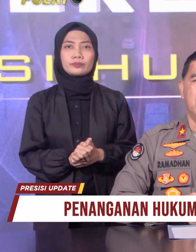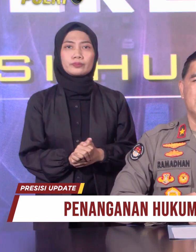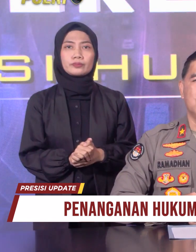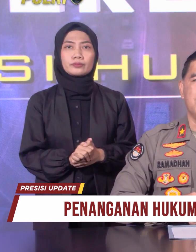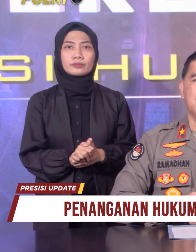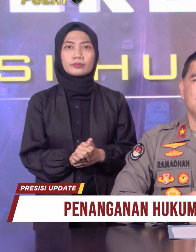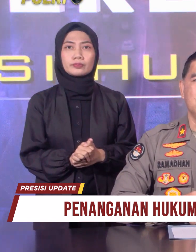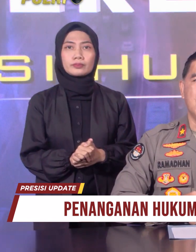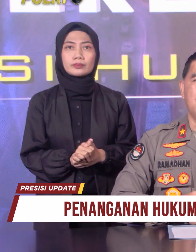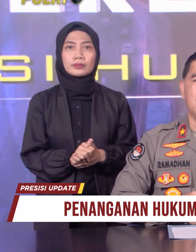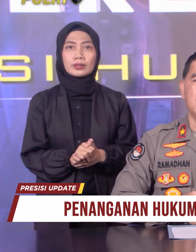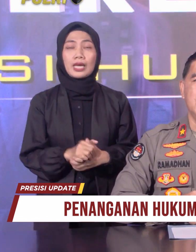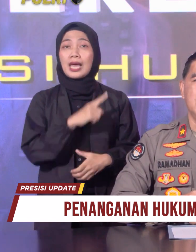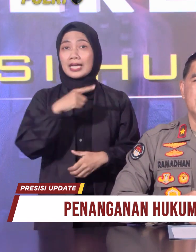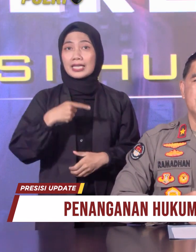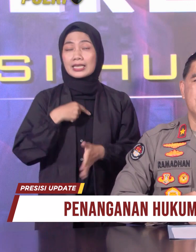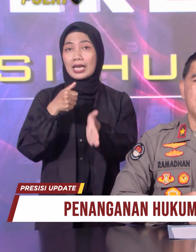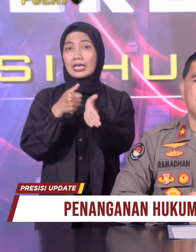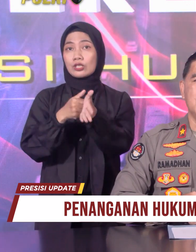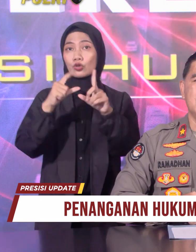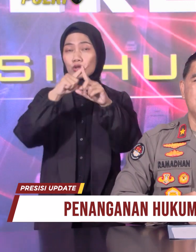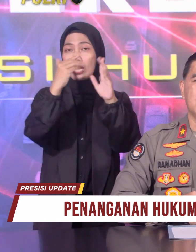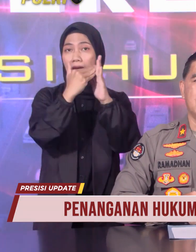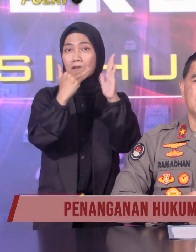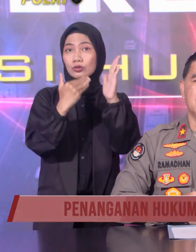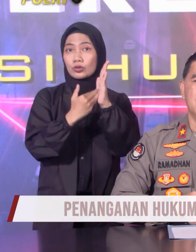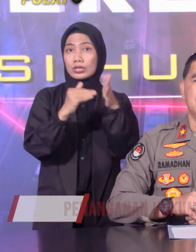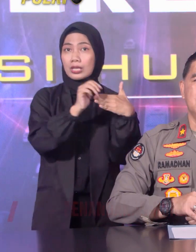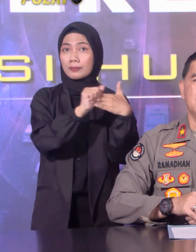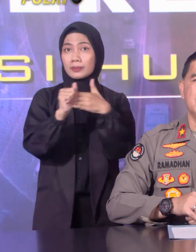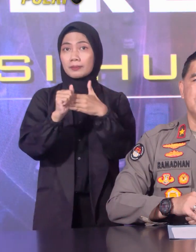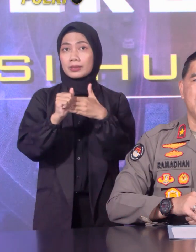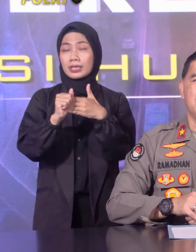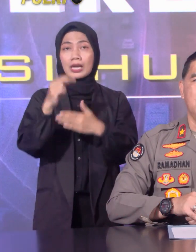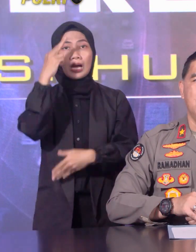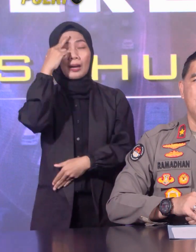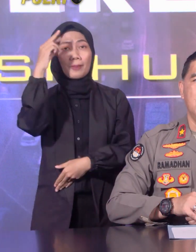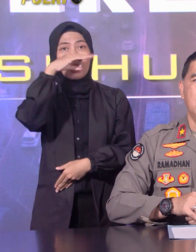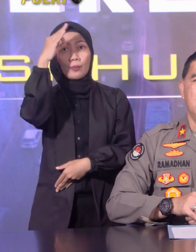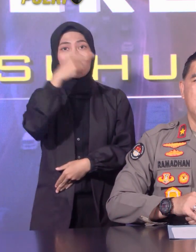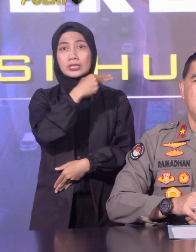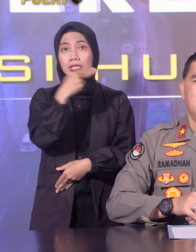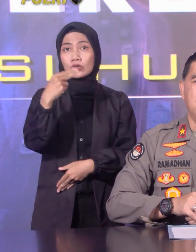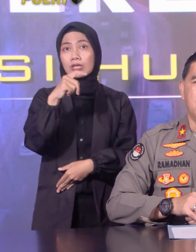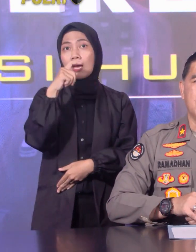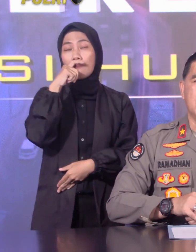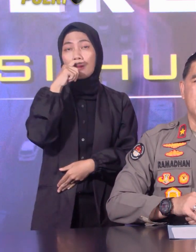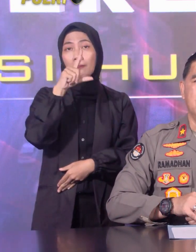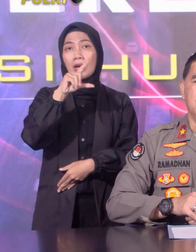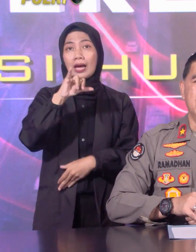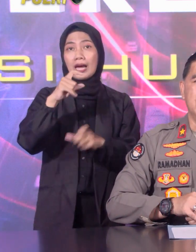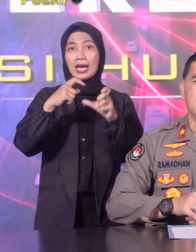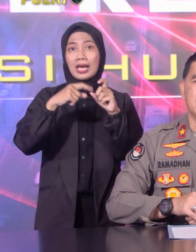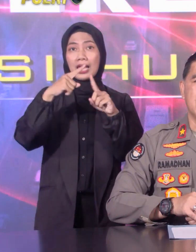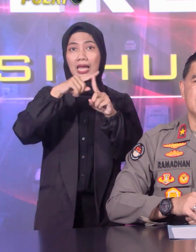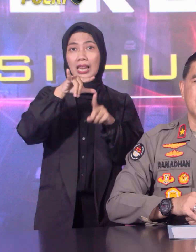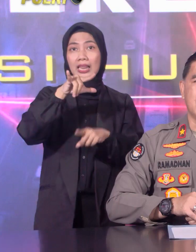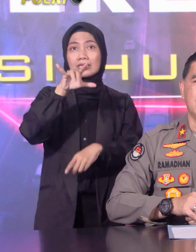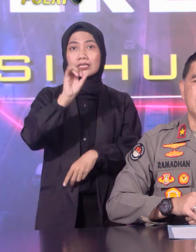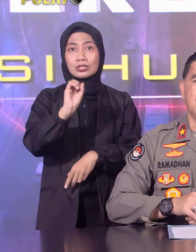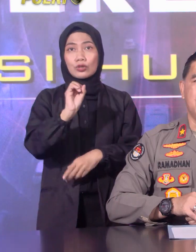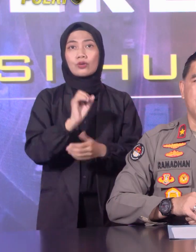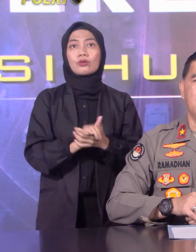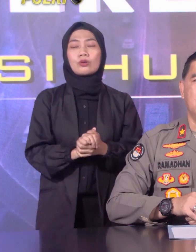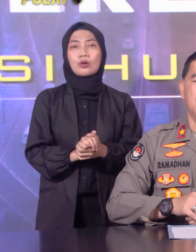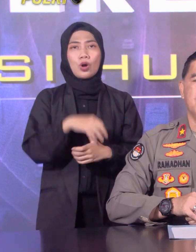Bahwa sesuai petunjuk Kapolri, Jenderal Polisi Dr. Andes Listio Sigit Prabowo, Polri menindak tegas